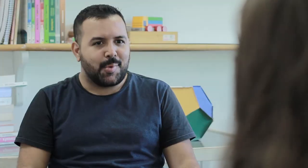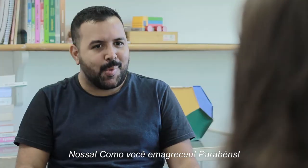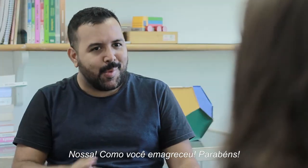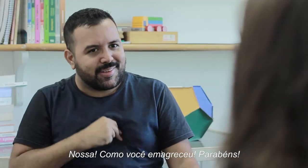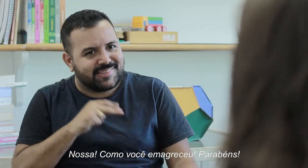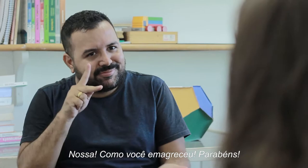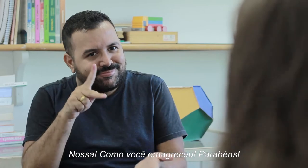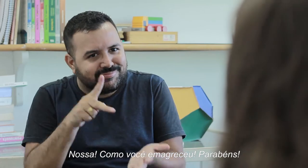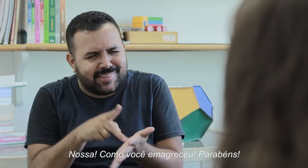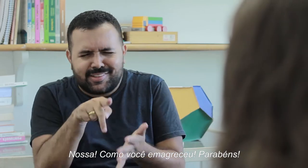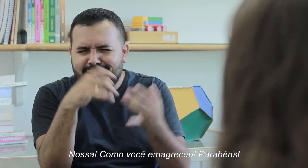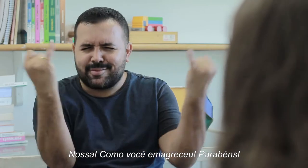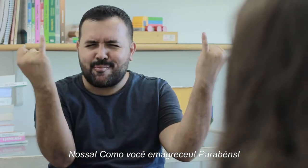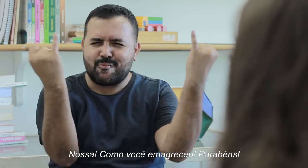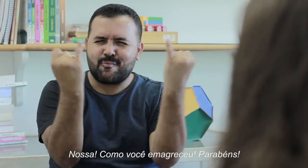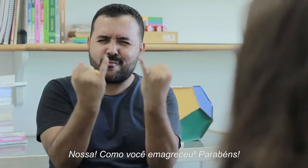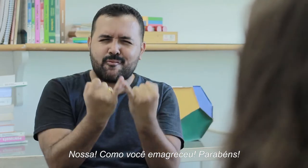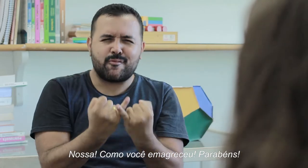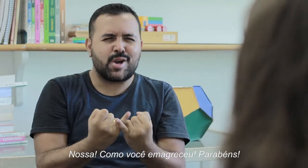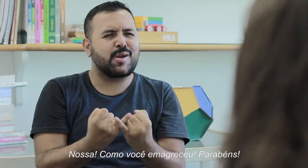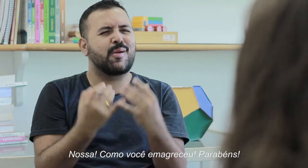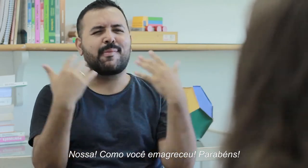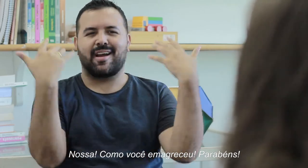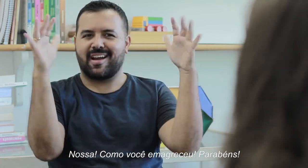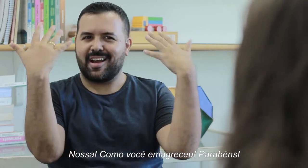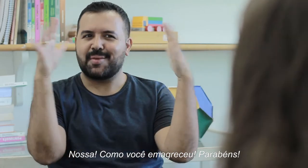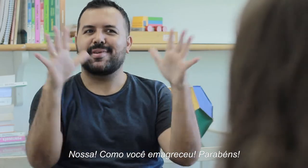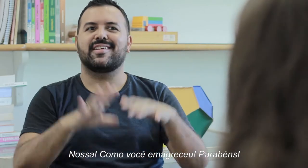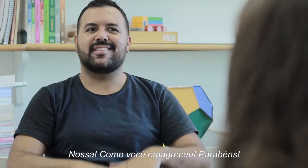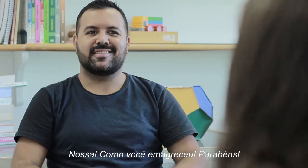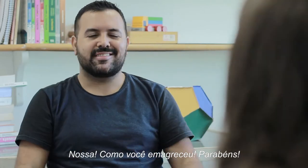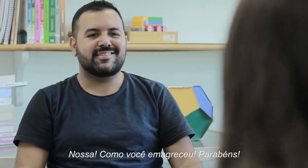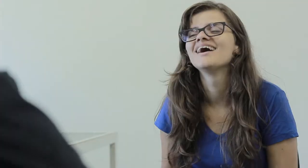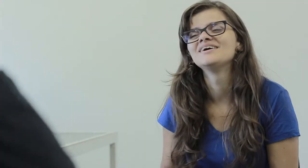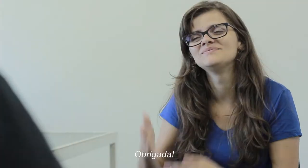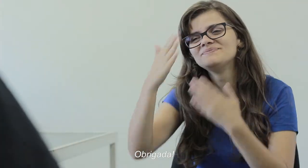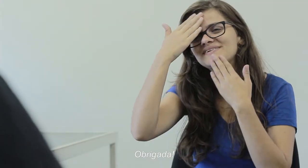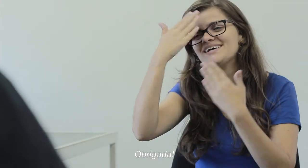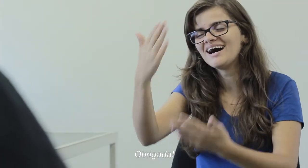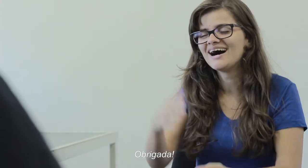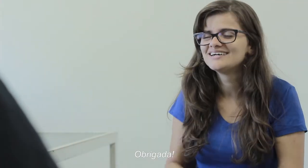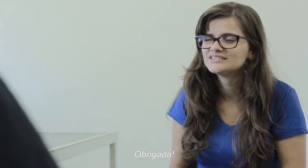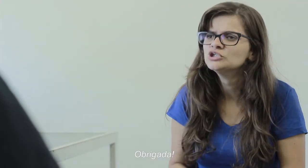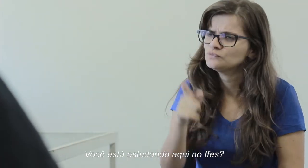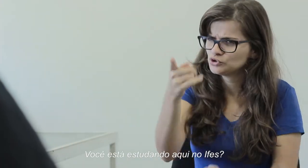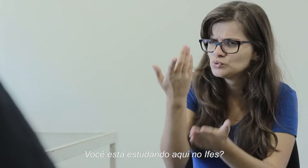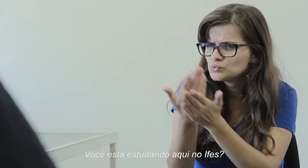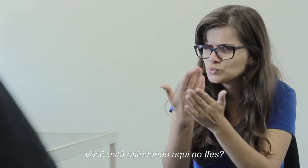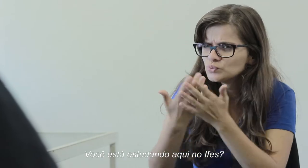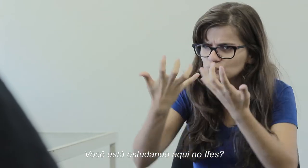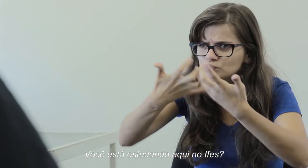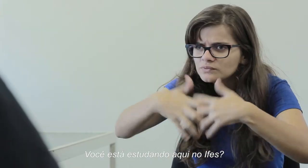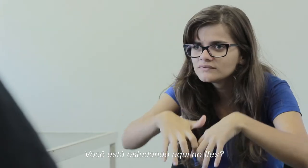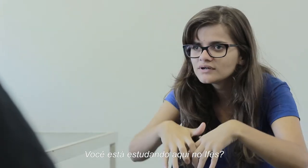Nossa, como você emagreceu. Parabéns. Obrigada. Você está estudando aqui no IFES?